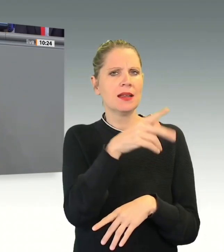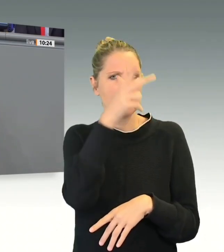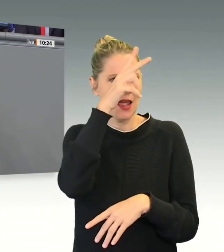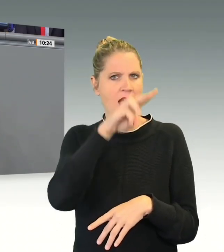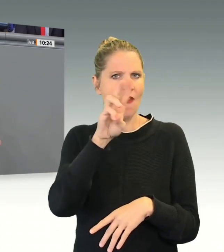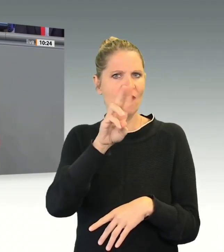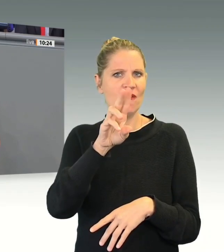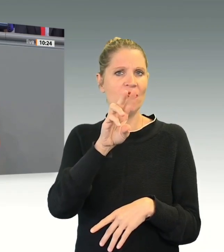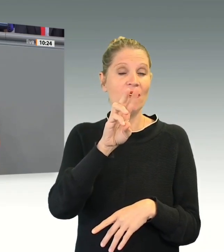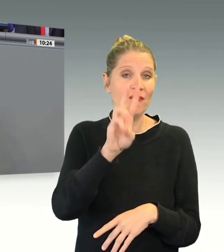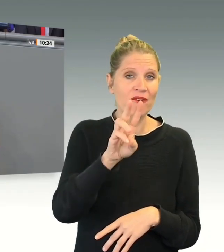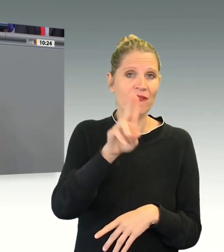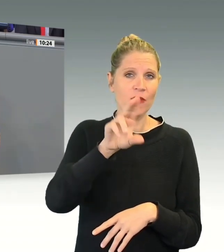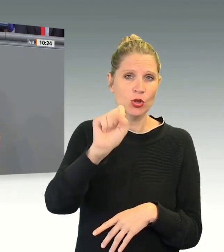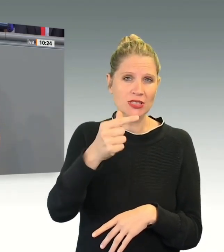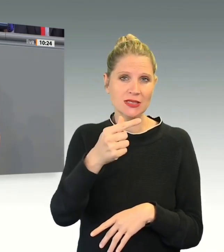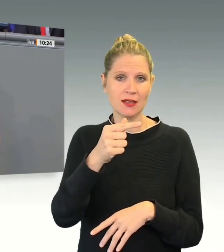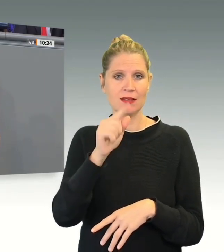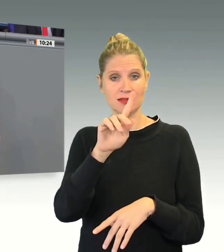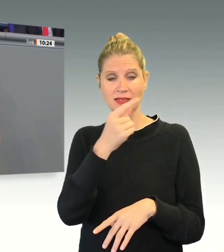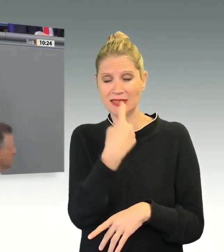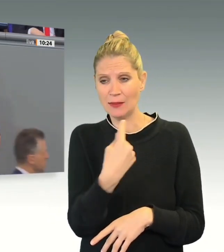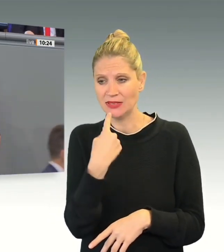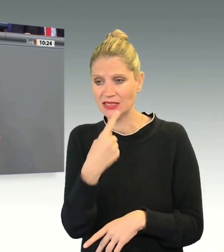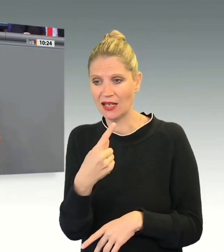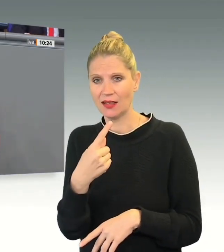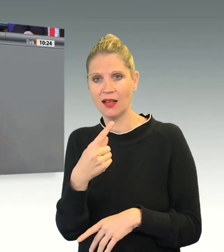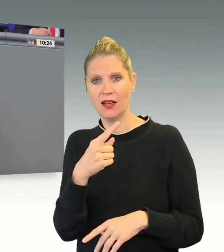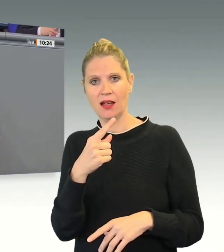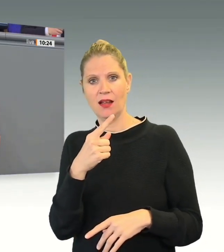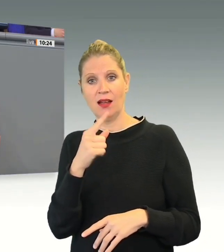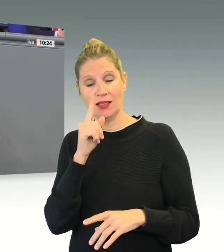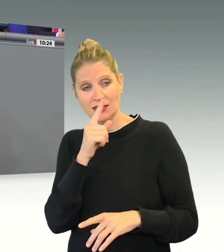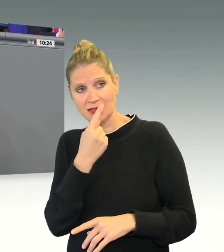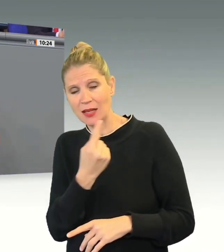wer auf Abschiebung setzt, lügt sich in die Tasche.